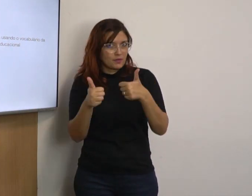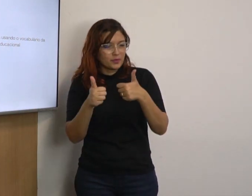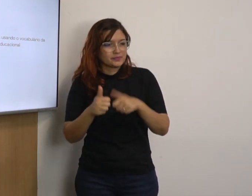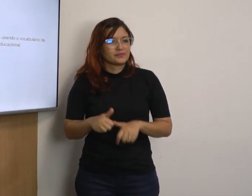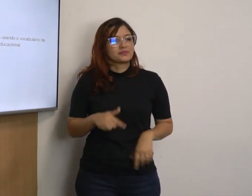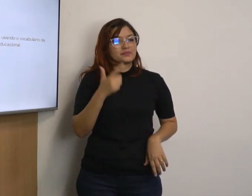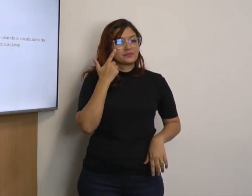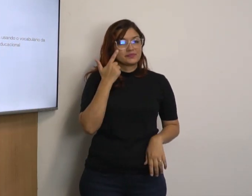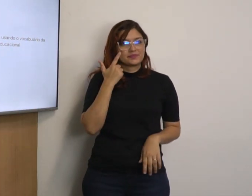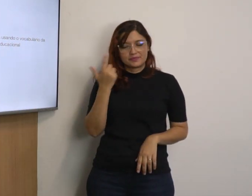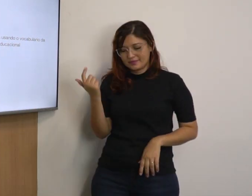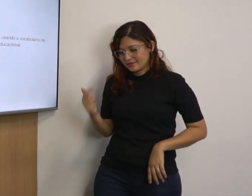das frases.